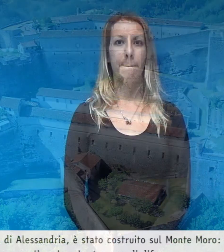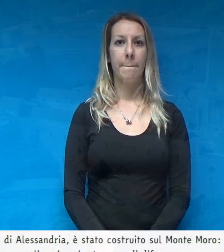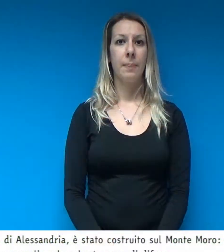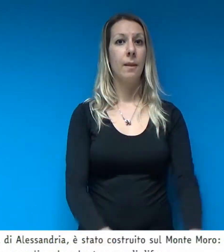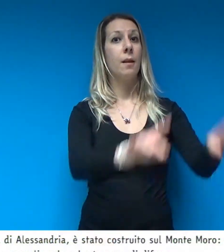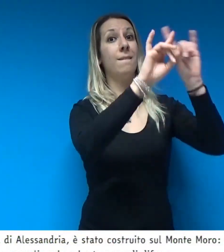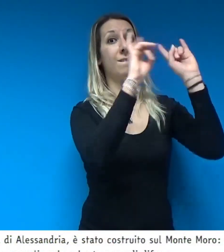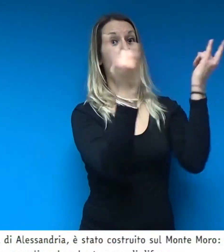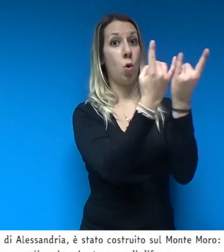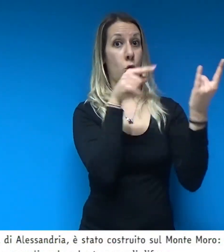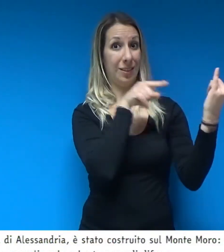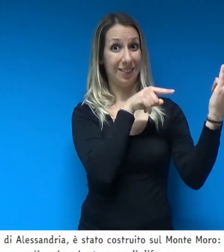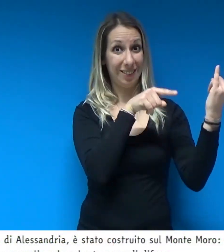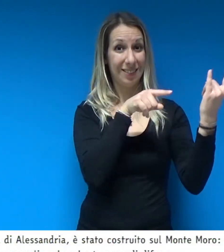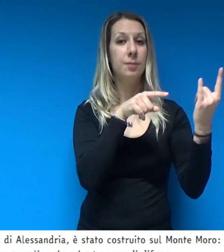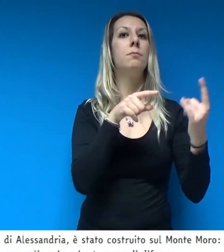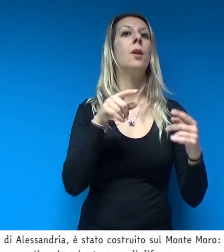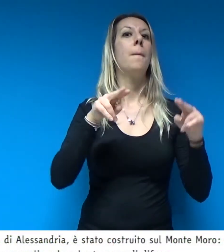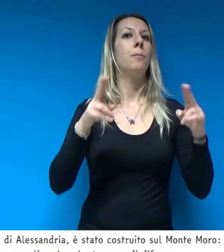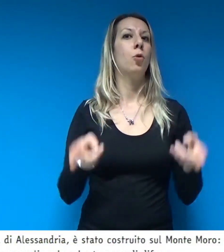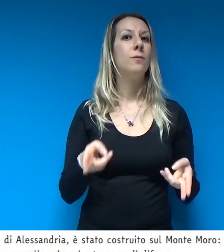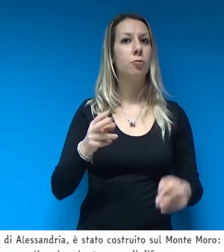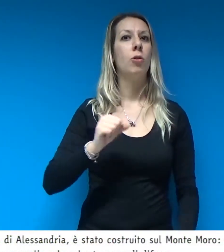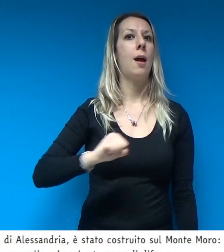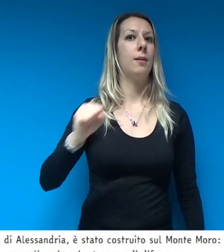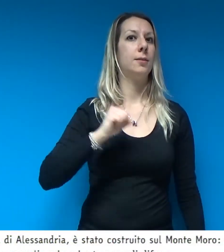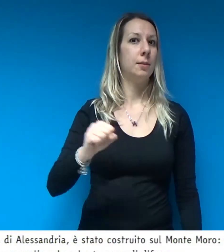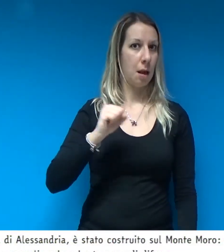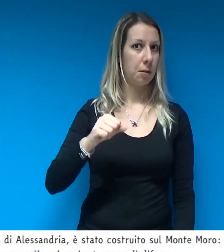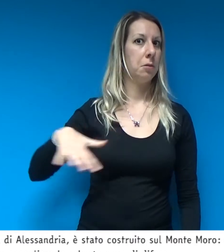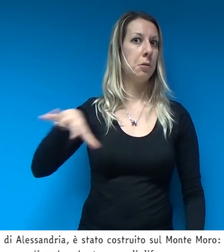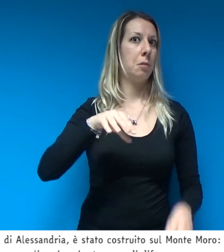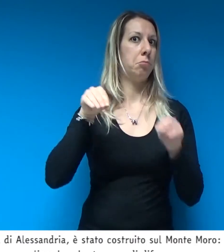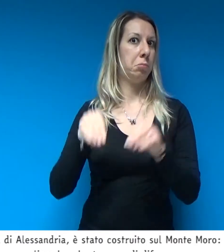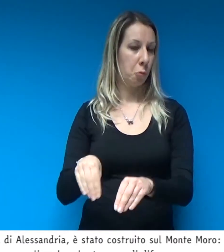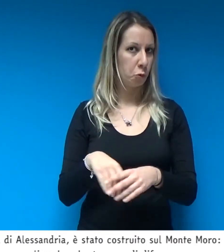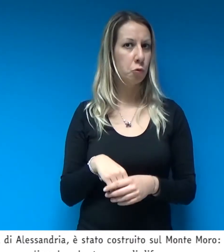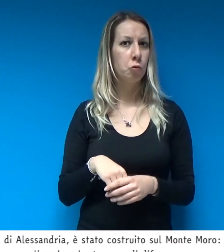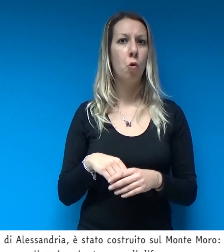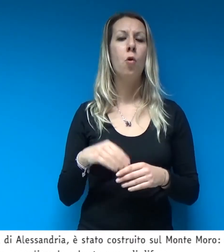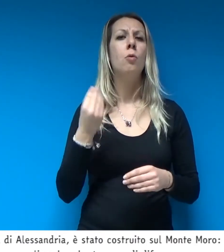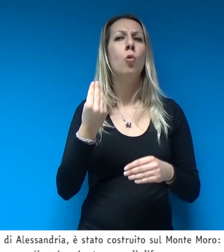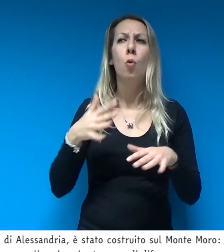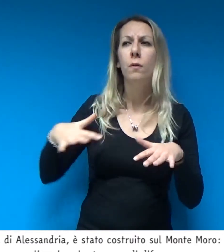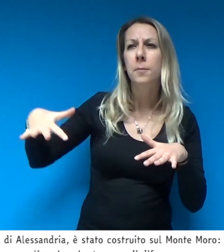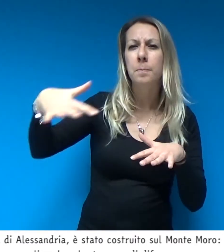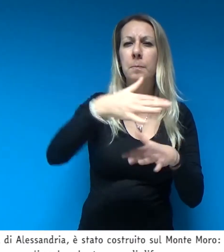Il forte in provincia di Alessandria è stato costruito sul monte